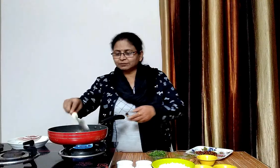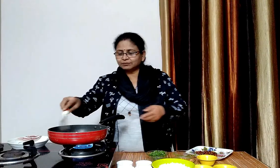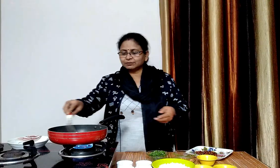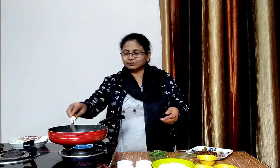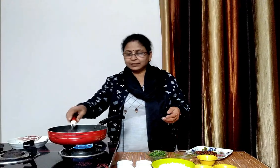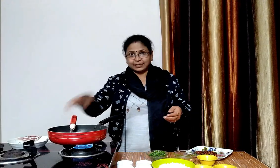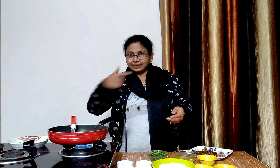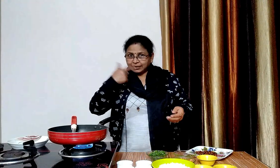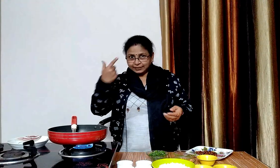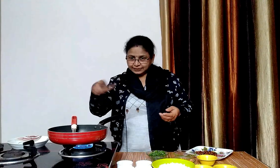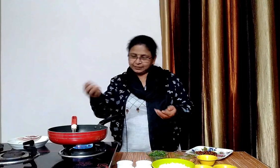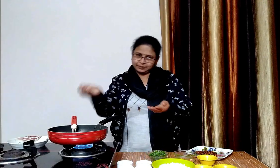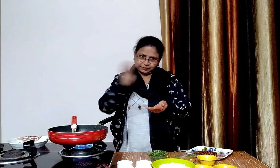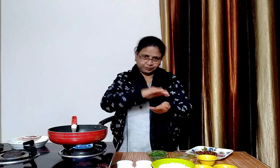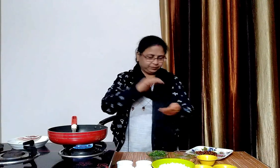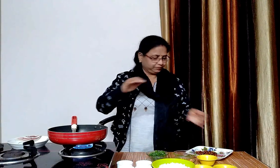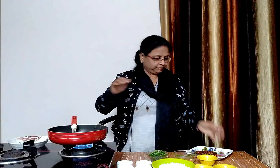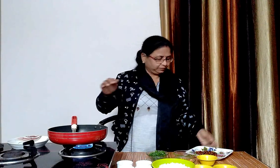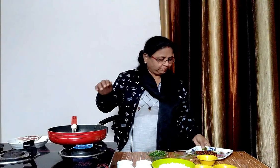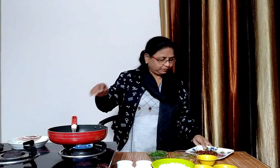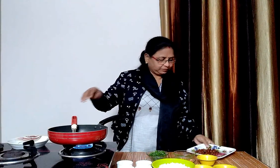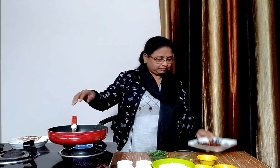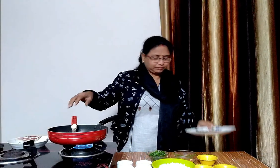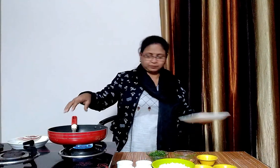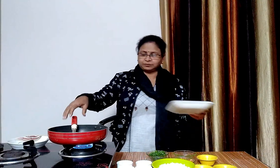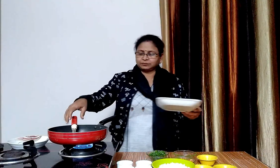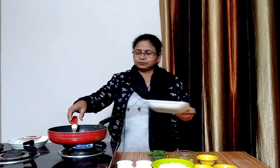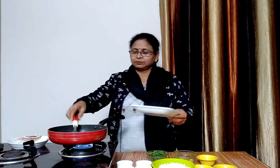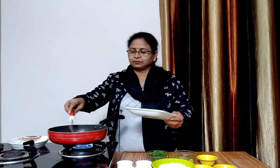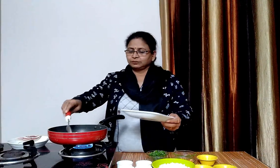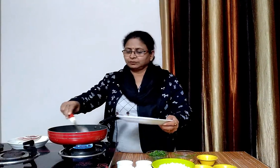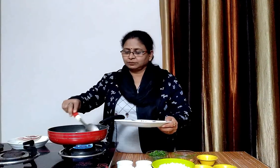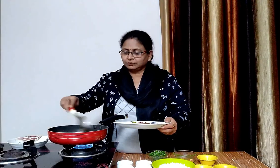अलू भी गोल्डन ब्राउन हो चुके हैं अब इन्हें भी प्रेट में निकाल लेंगे